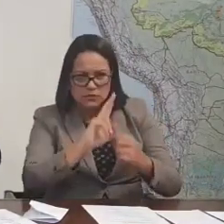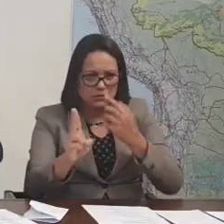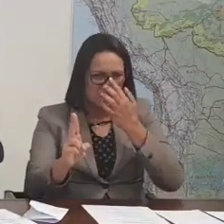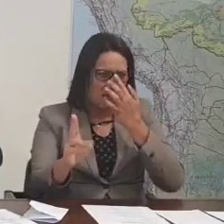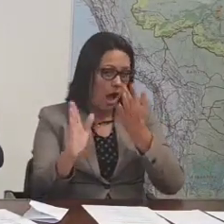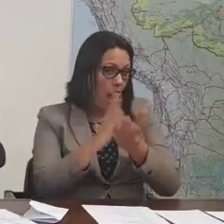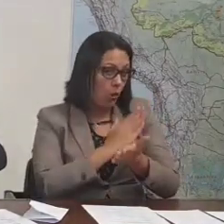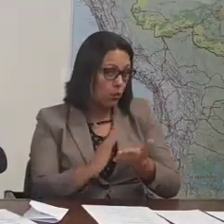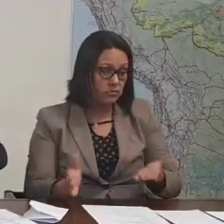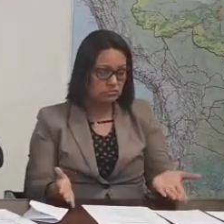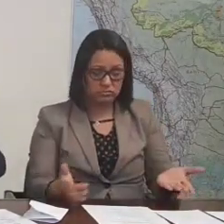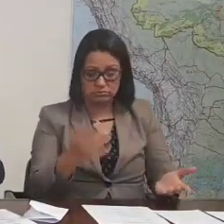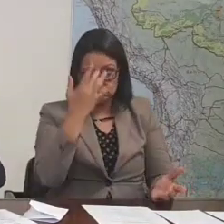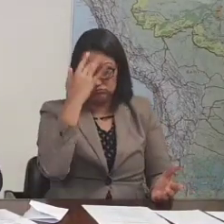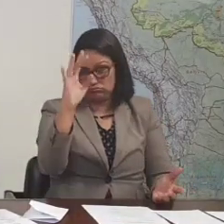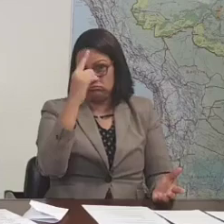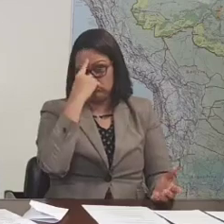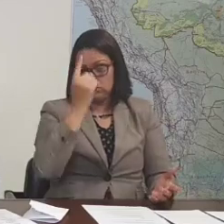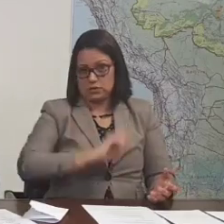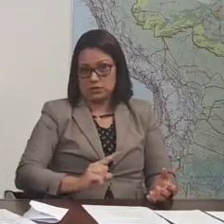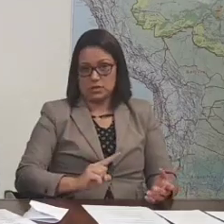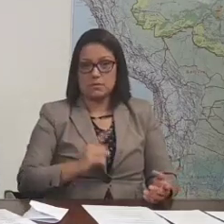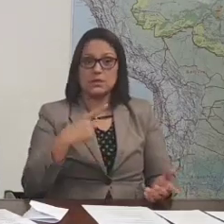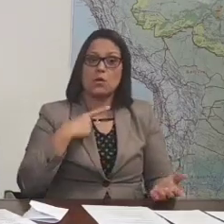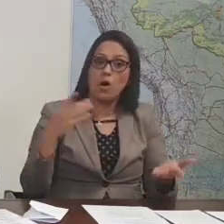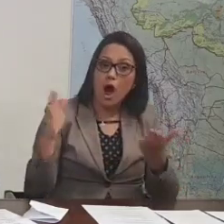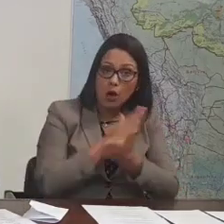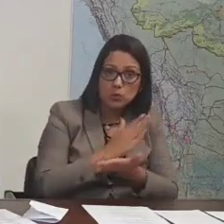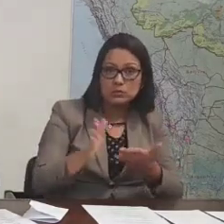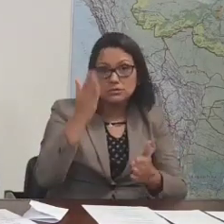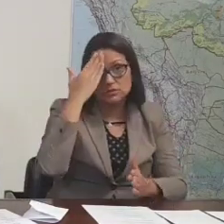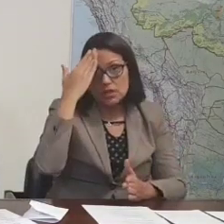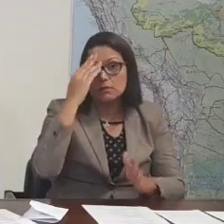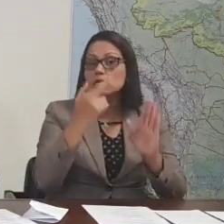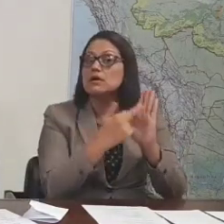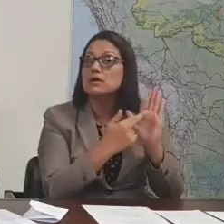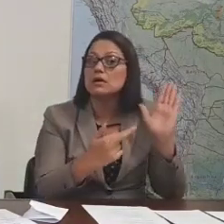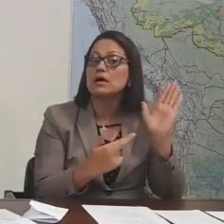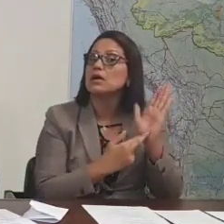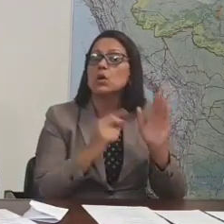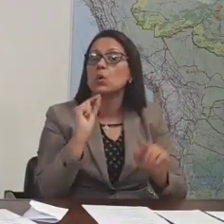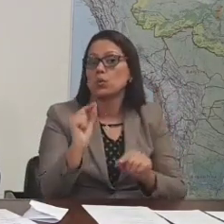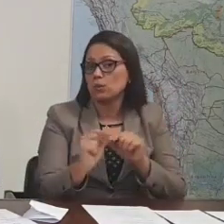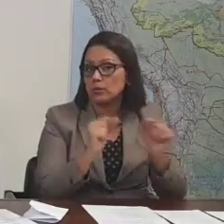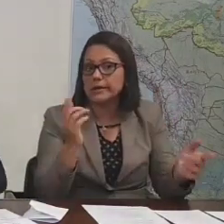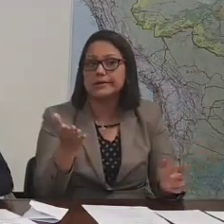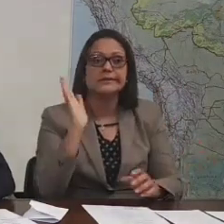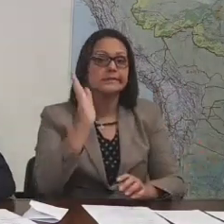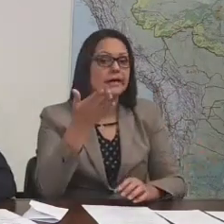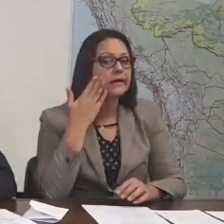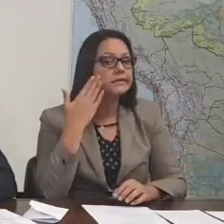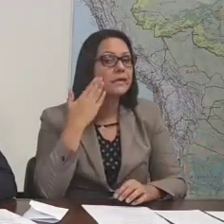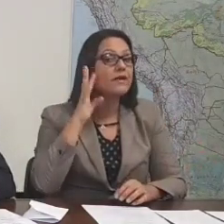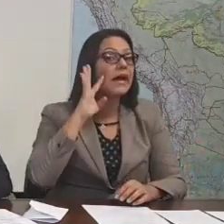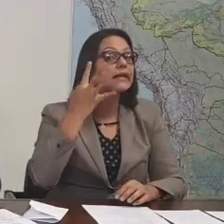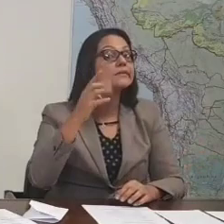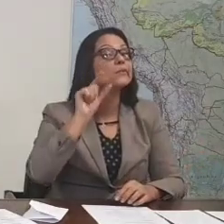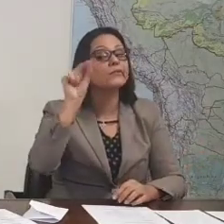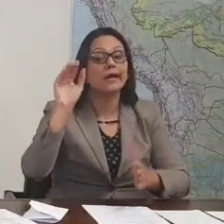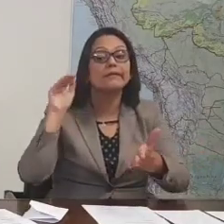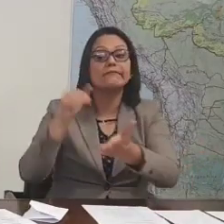gente que sabe quando a votação é simbólica dessa maneira, como regra, já sabe que vai decidir no final.